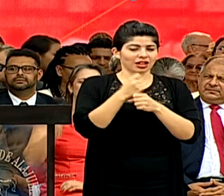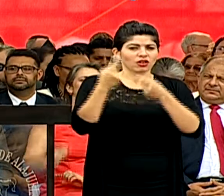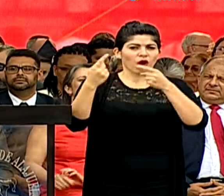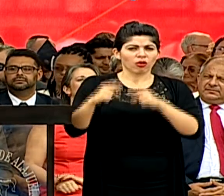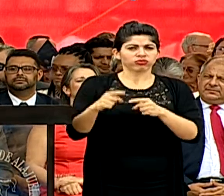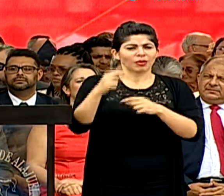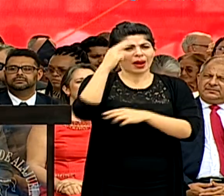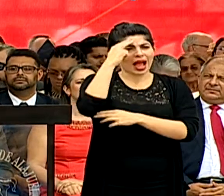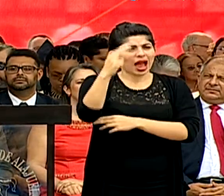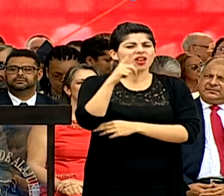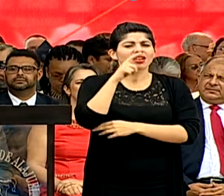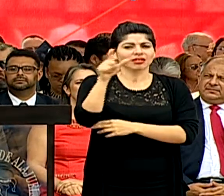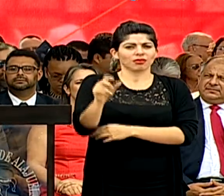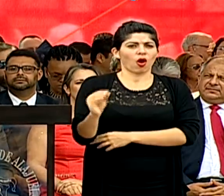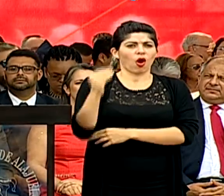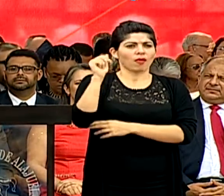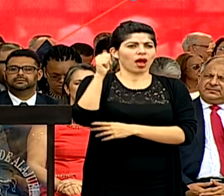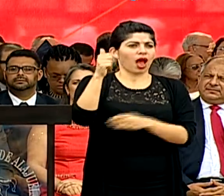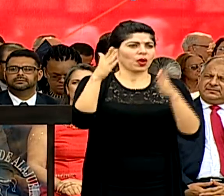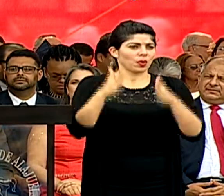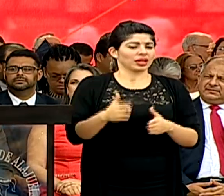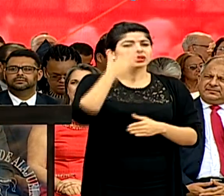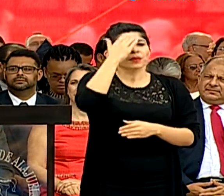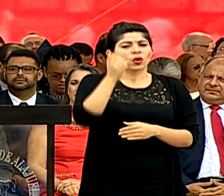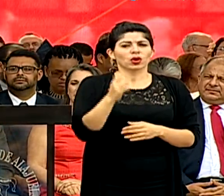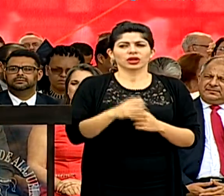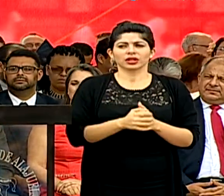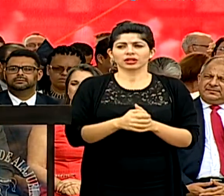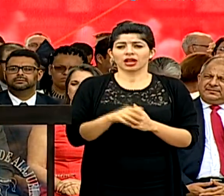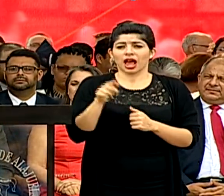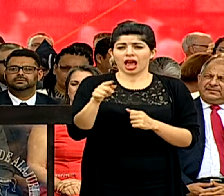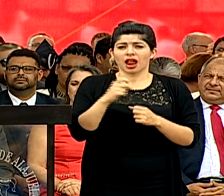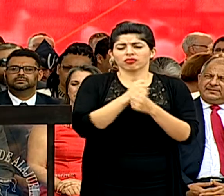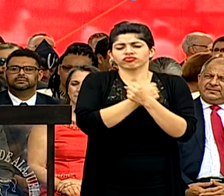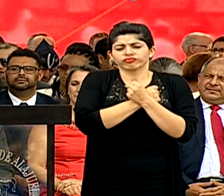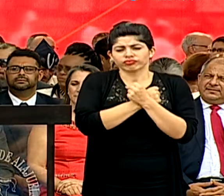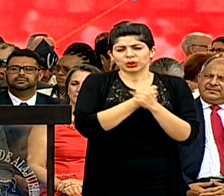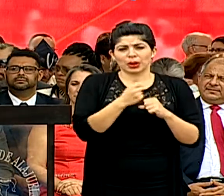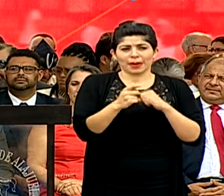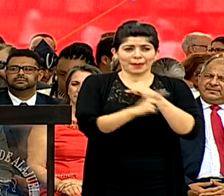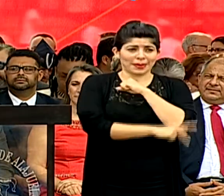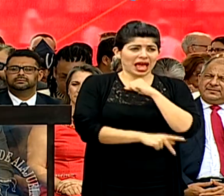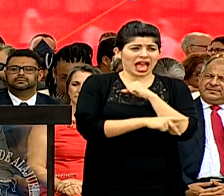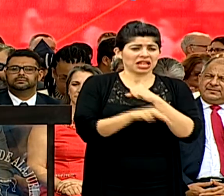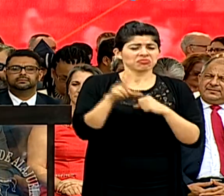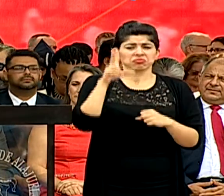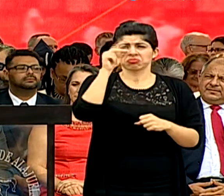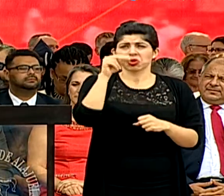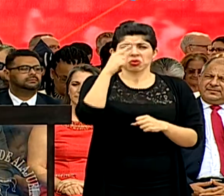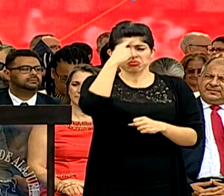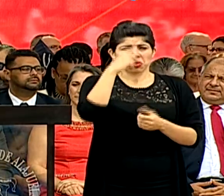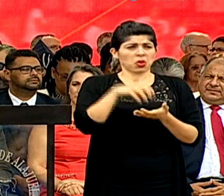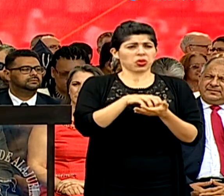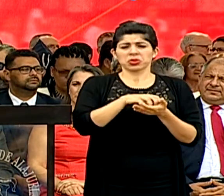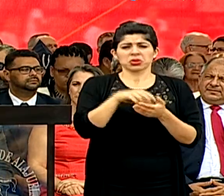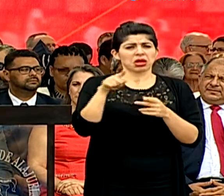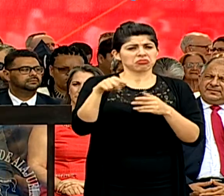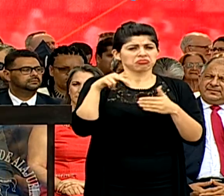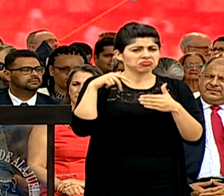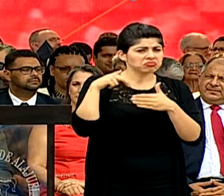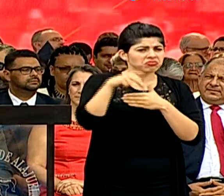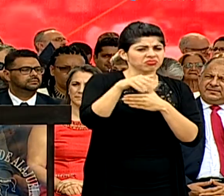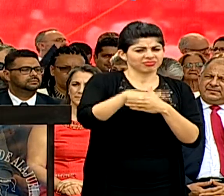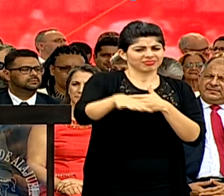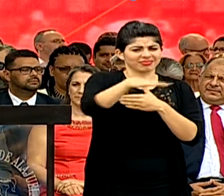heróica de un joven alajuelense que por el amor que le tenía a su país, no dudó dos veces y cruzó las líneas